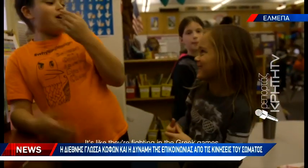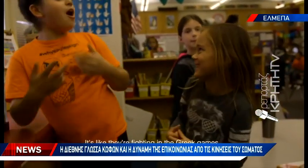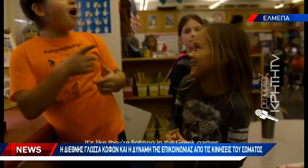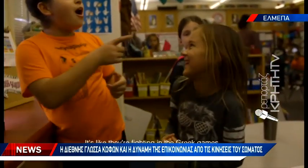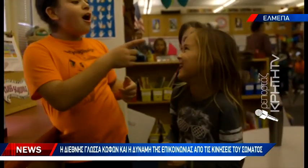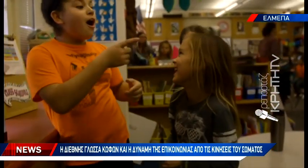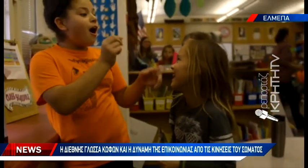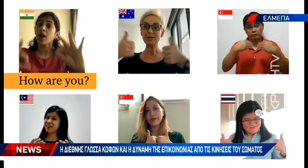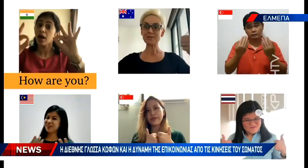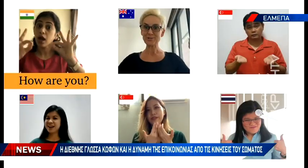διαφορετικές.